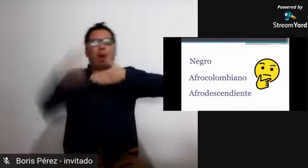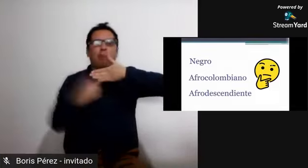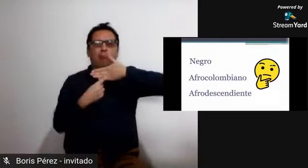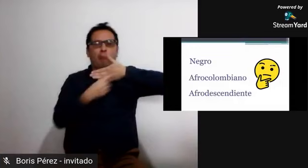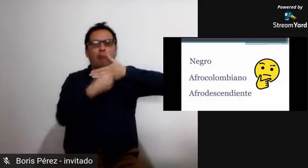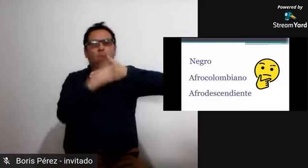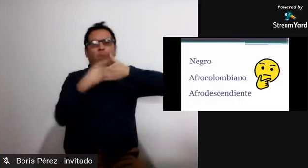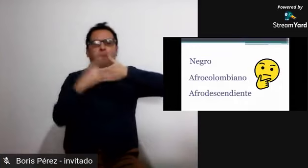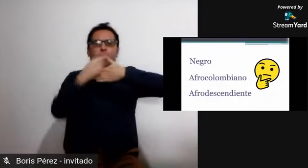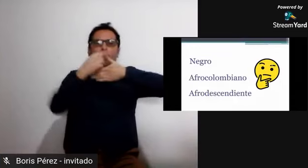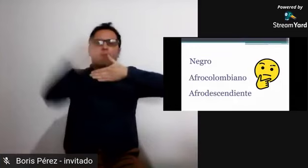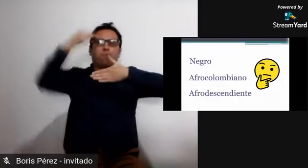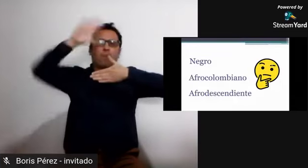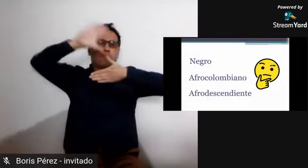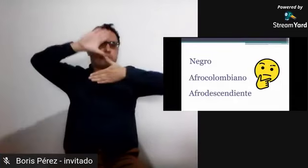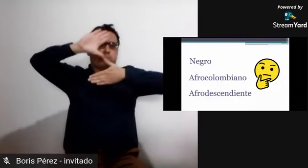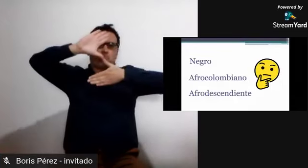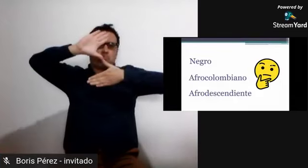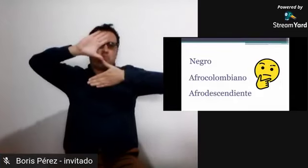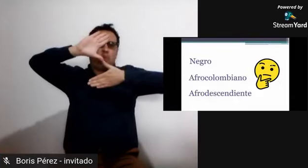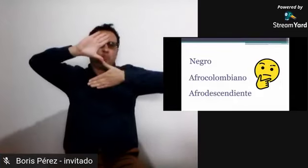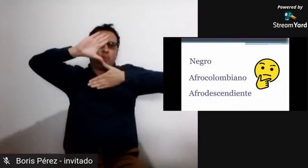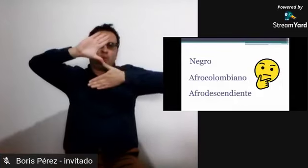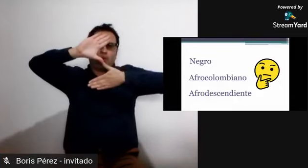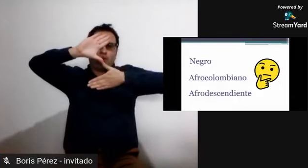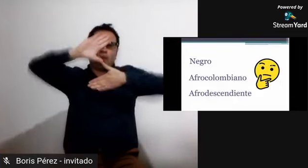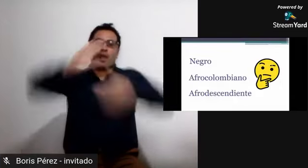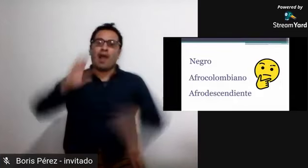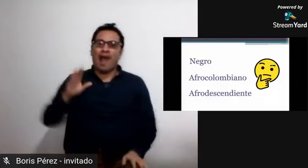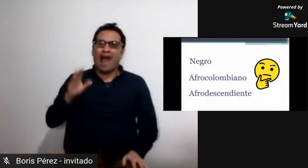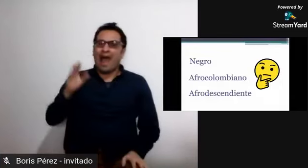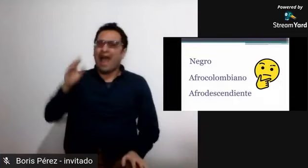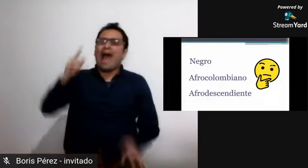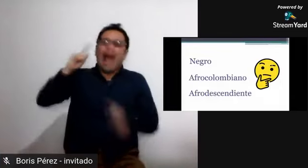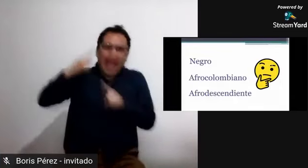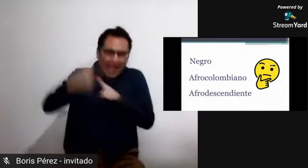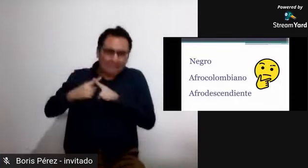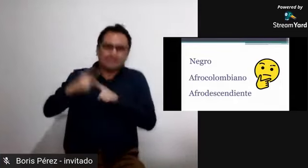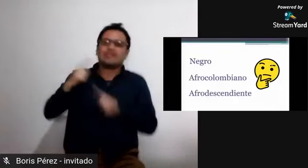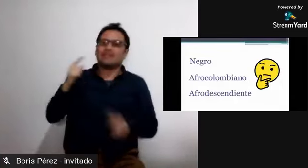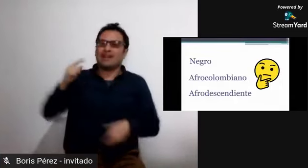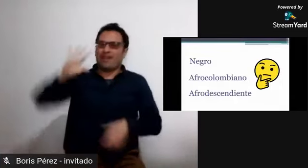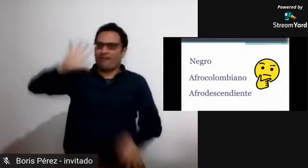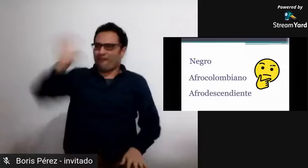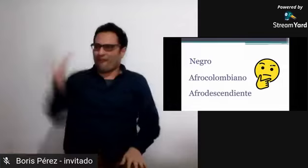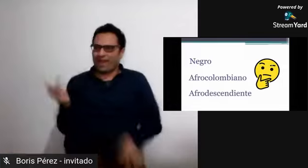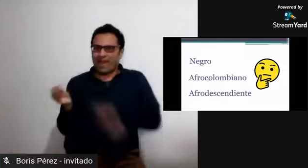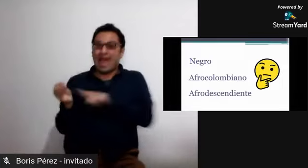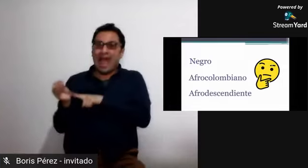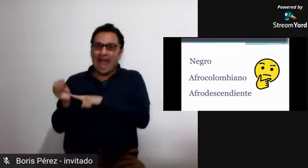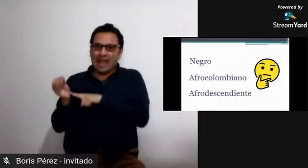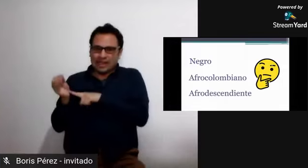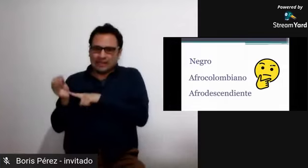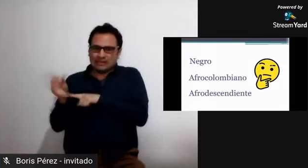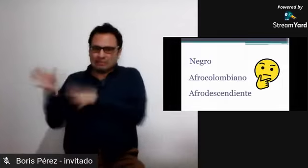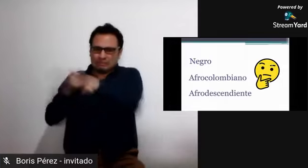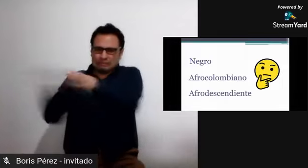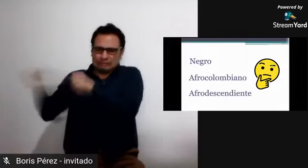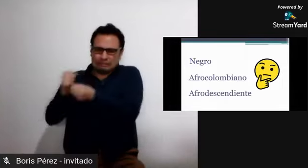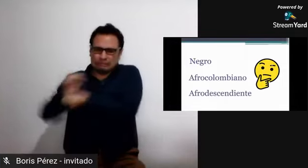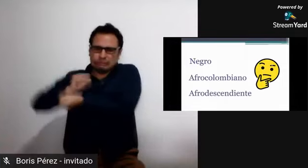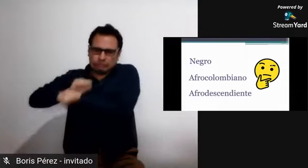empiezan a ser nativos de este territorio o de esta geografía son todos esos descendientes